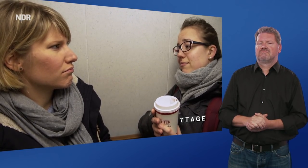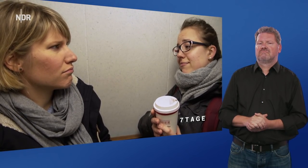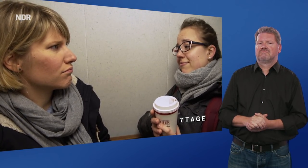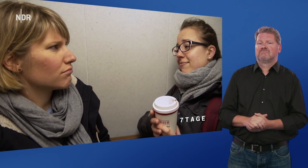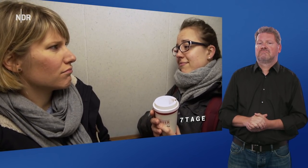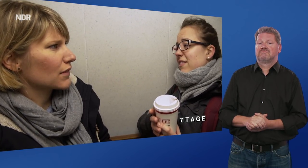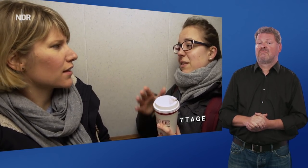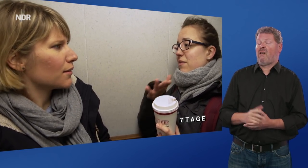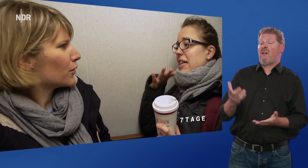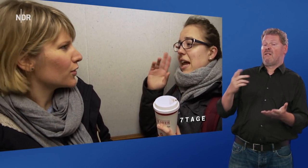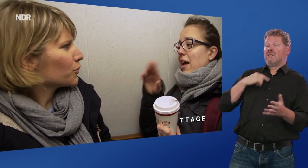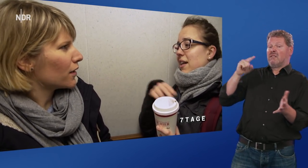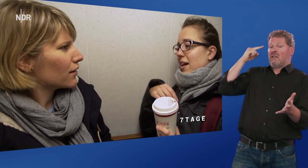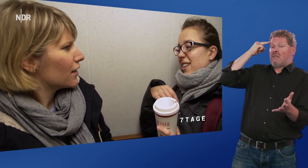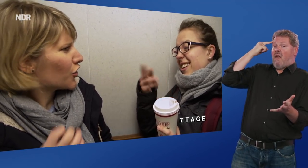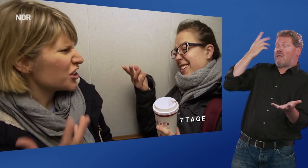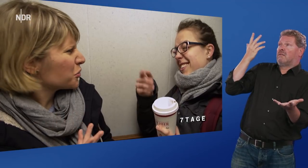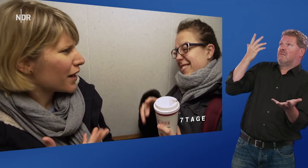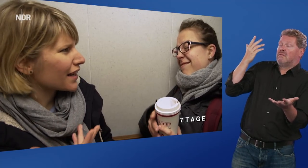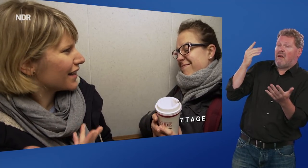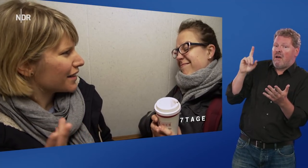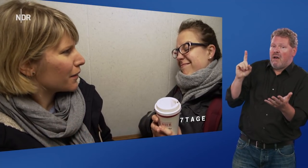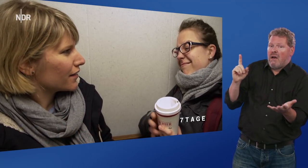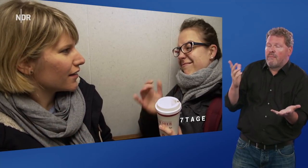Ich hab noch nie drüber nachgedacht, aber ja.